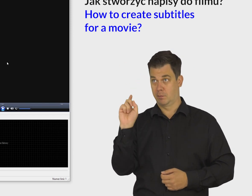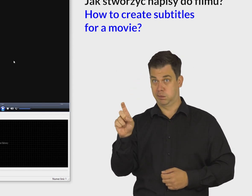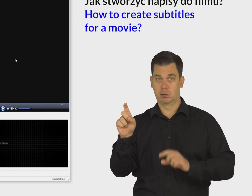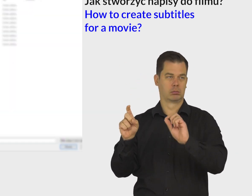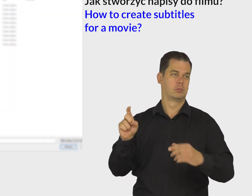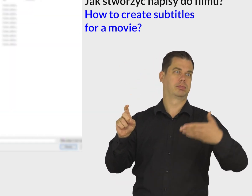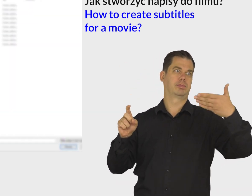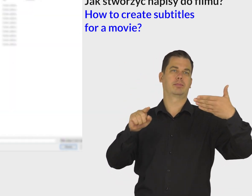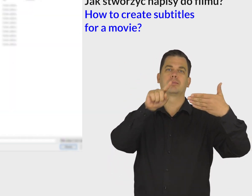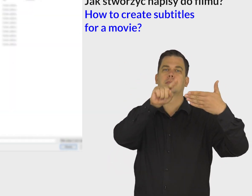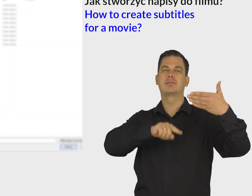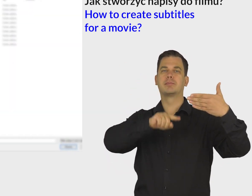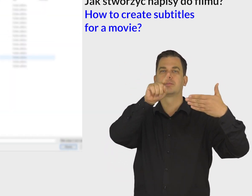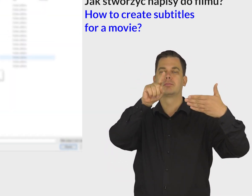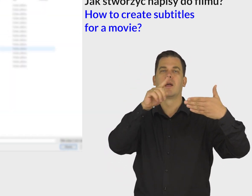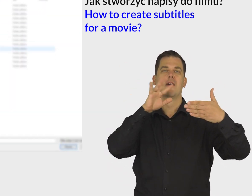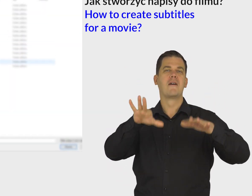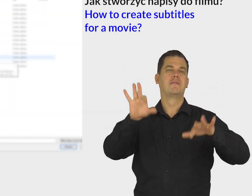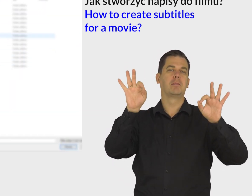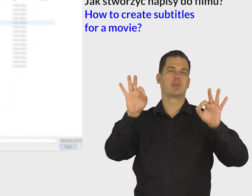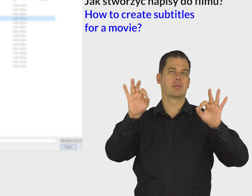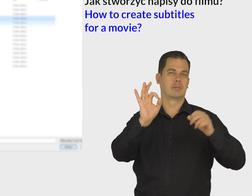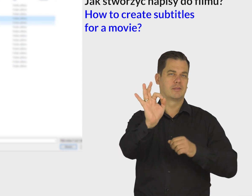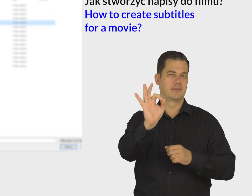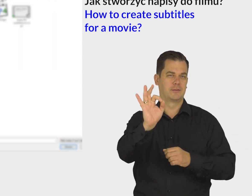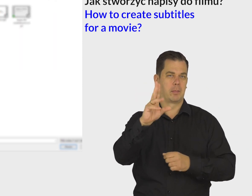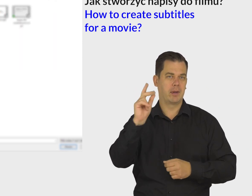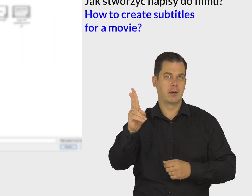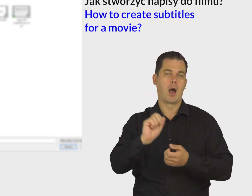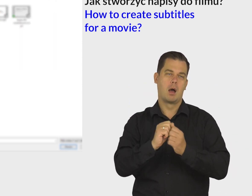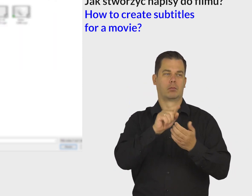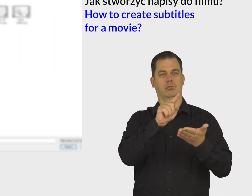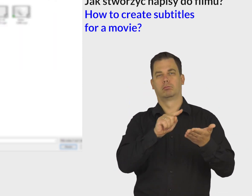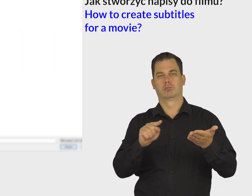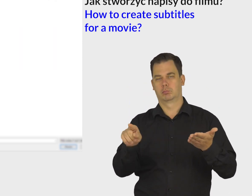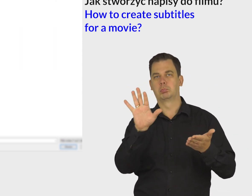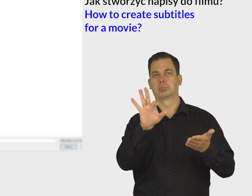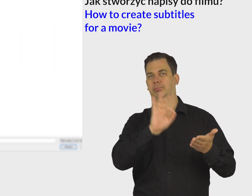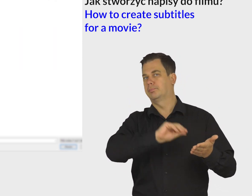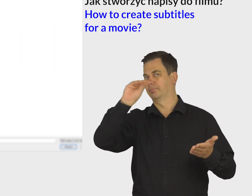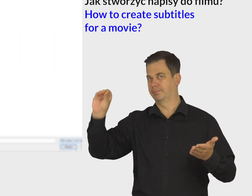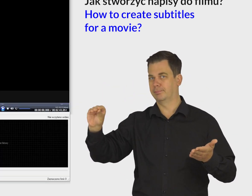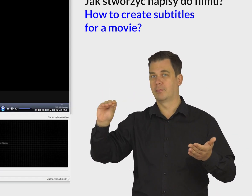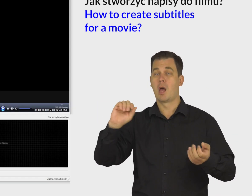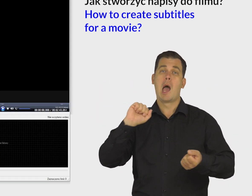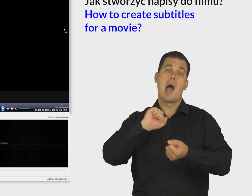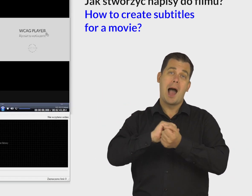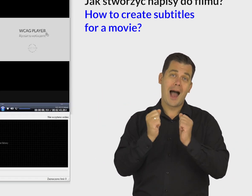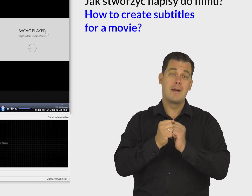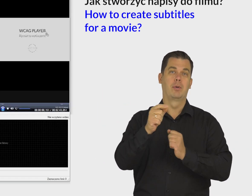odtwarzacza. Pojawi się okno, w którym znajdź swój plik, następnie go otwórz. Lub przeciągając